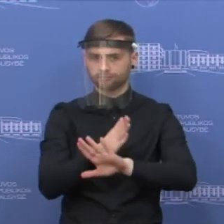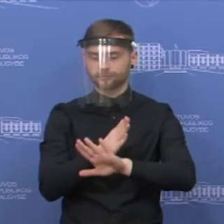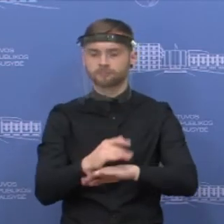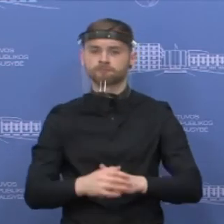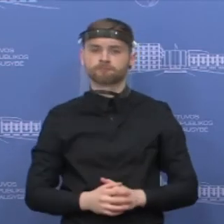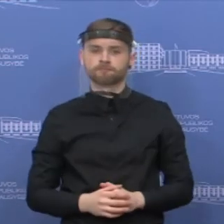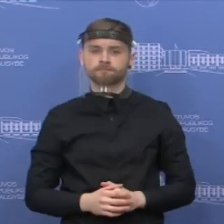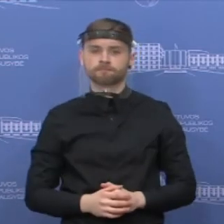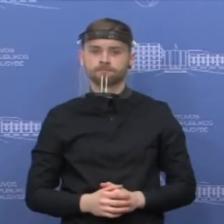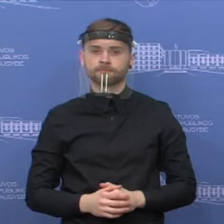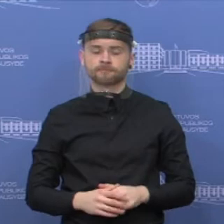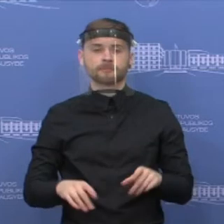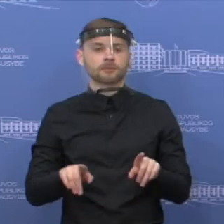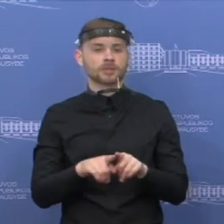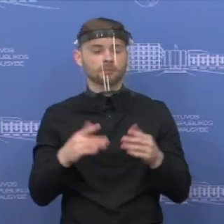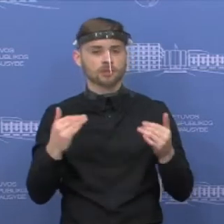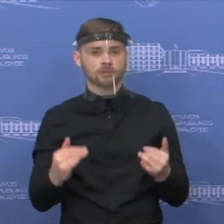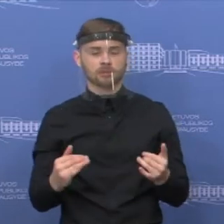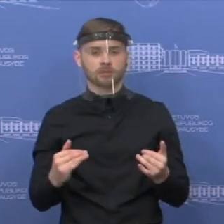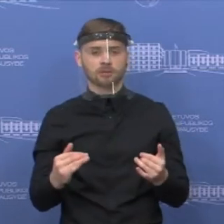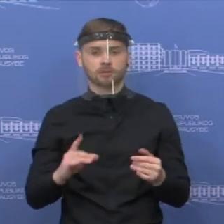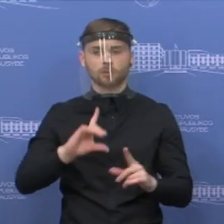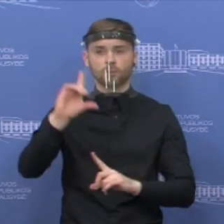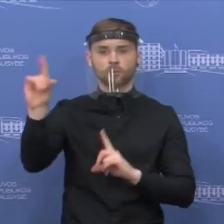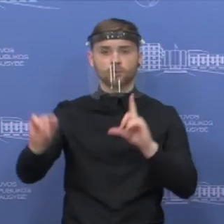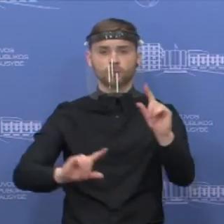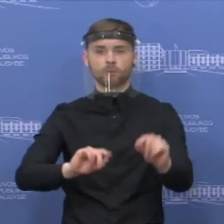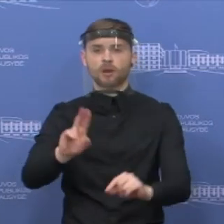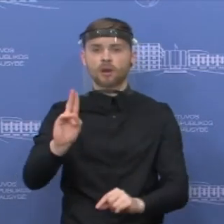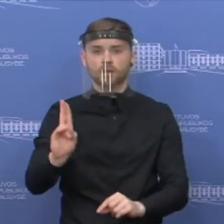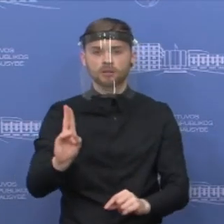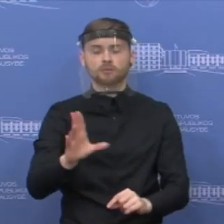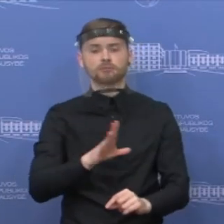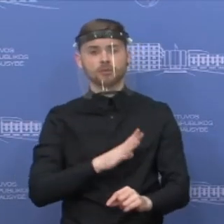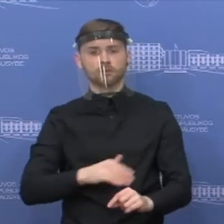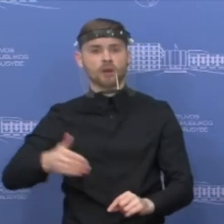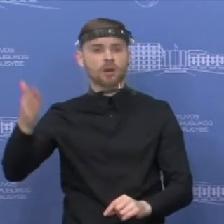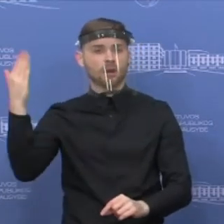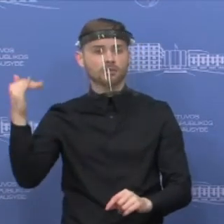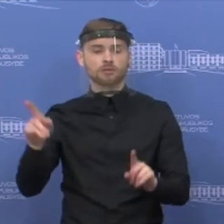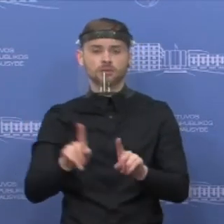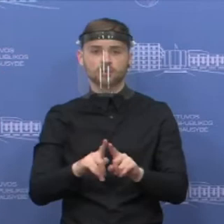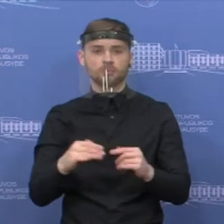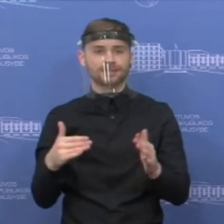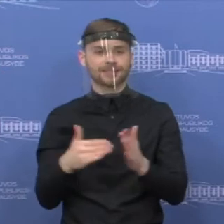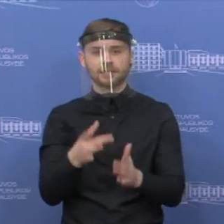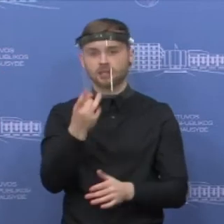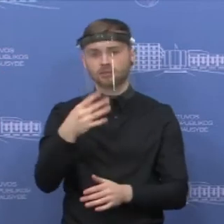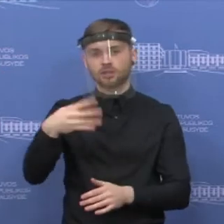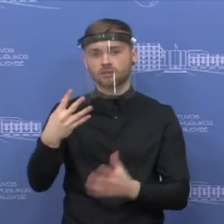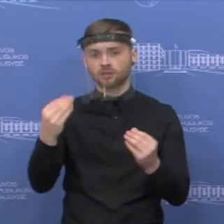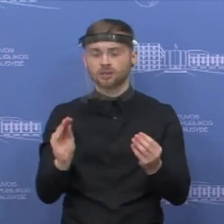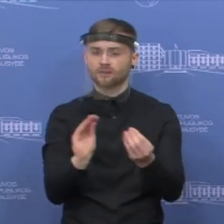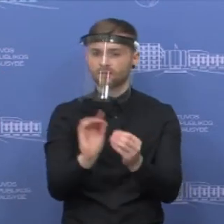manimų šiuo metu išvyksta iš esmės tie patys keliaiviai, kurie ir turėjo galimybę iš Lietuvos išvykti iki gegužės ketvirtos